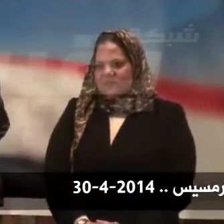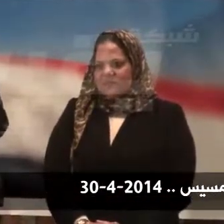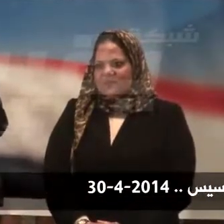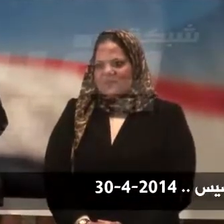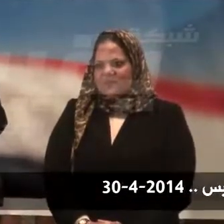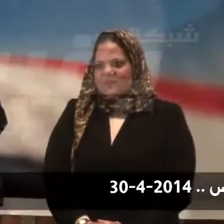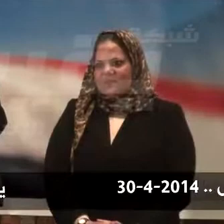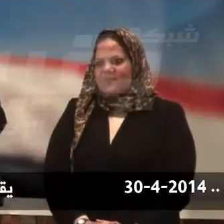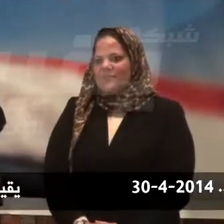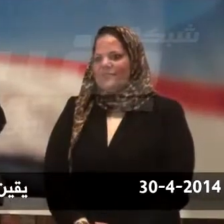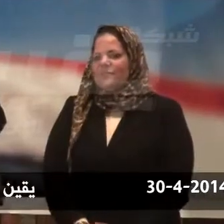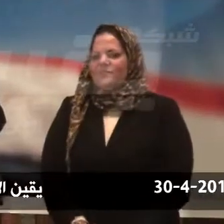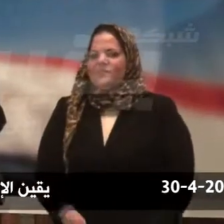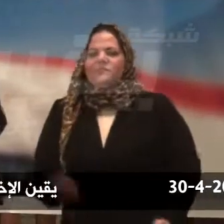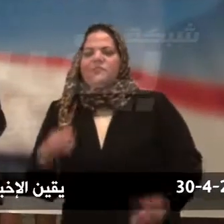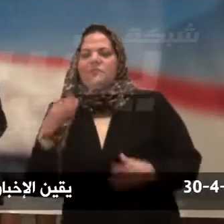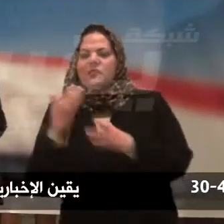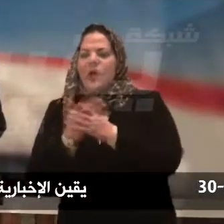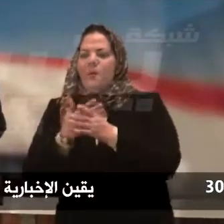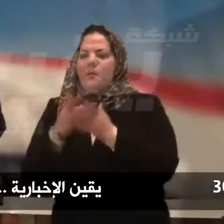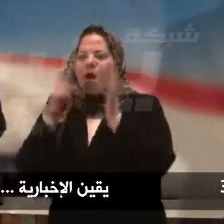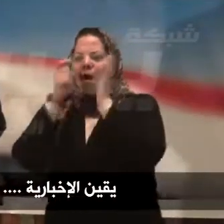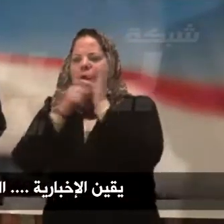هنصيغ قانون